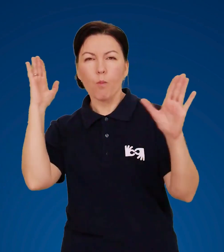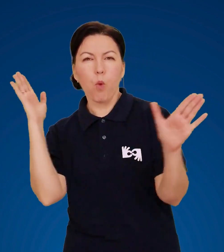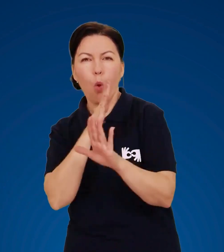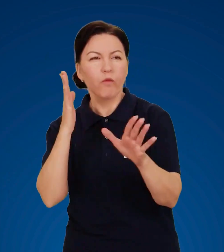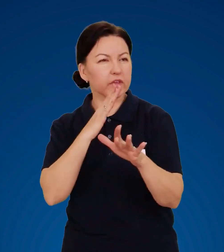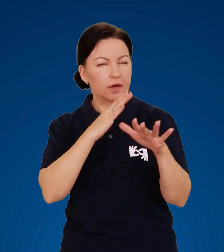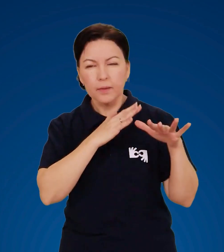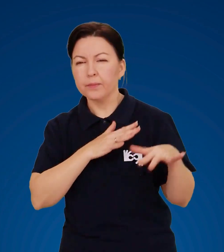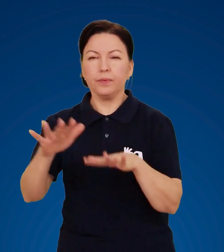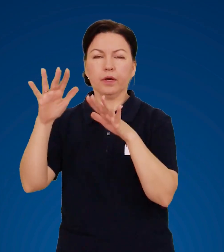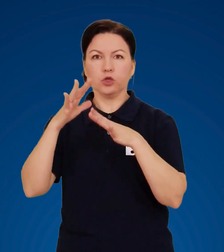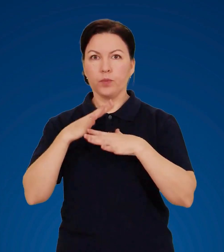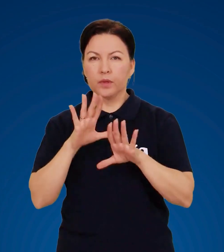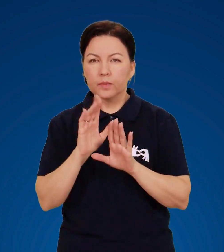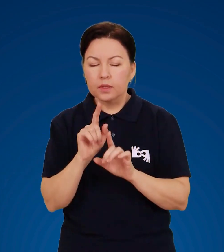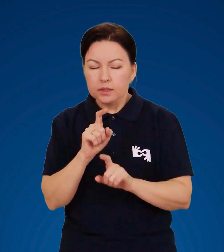коливань потоків повітря.